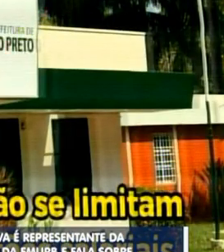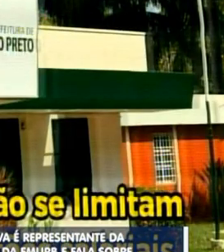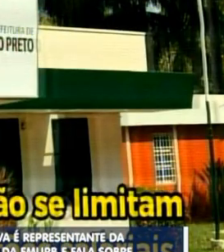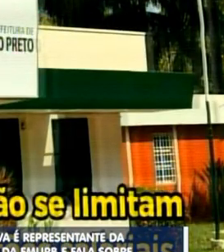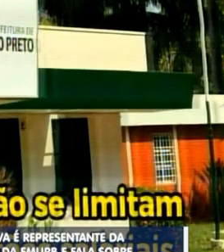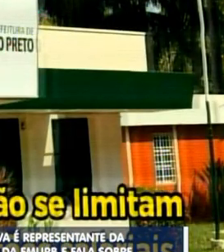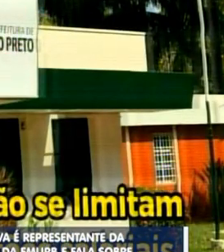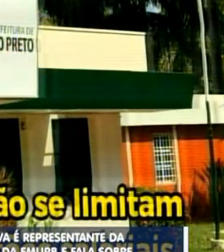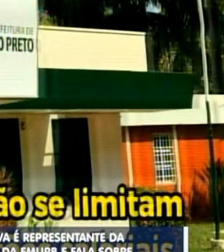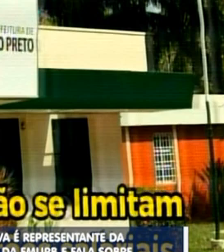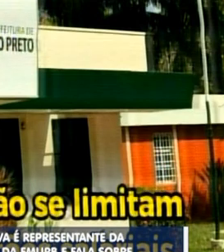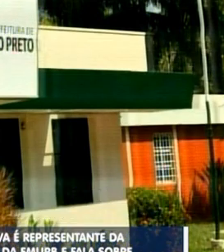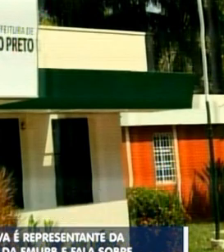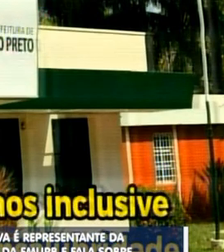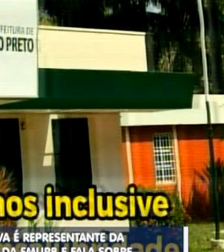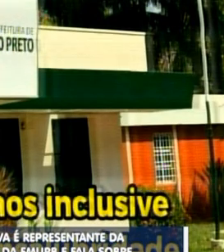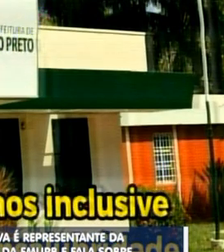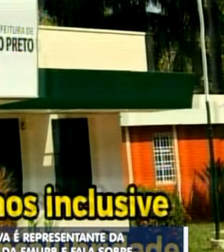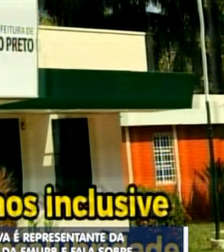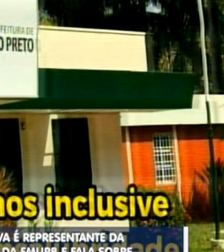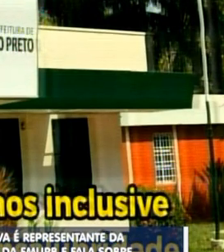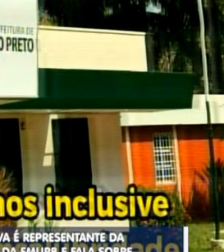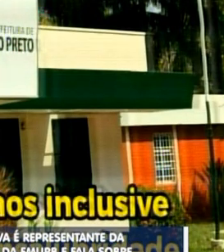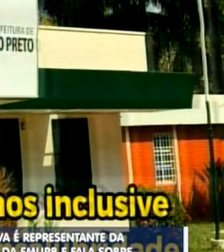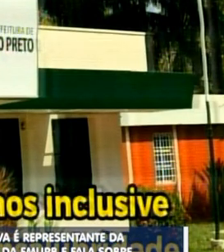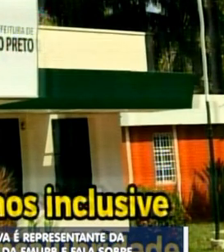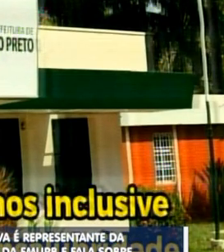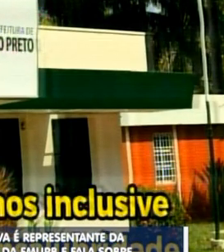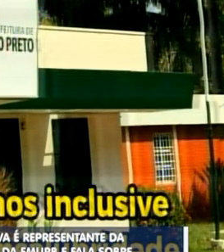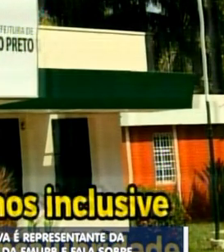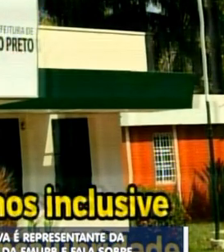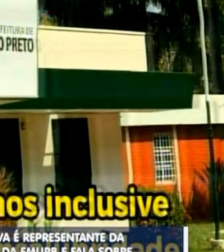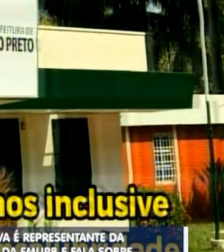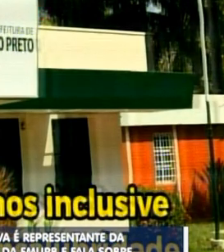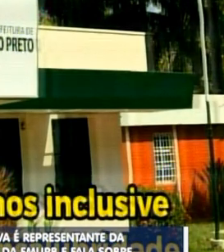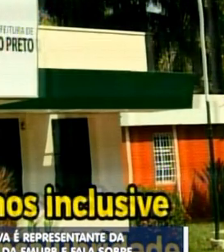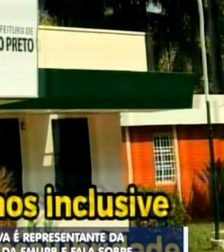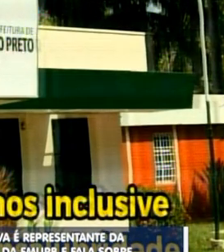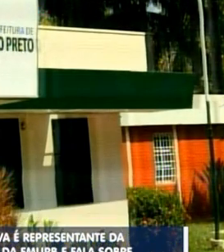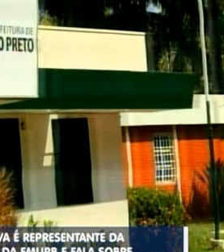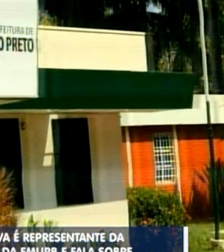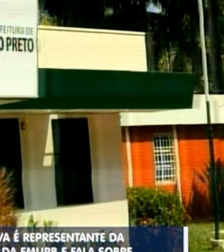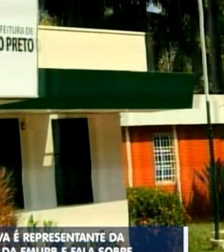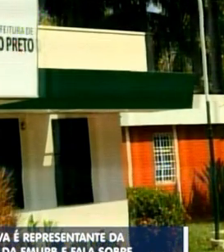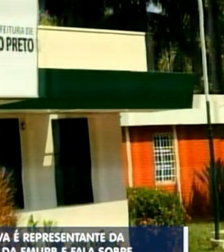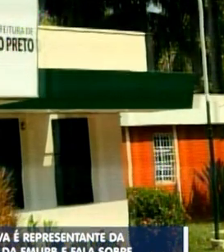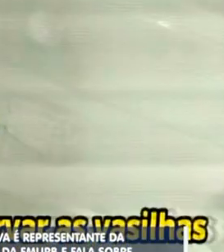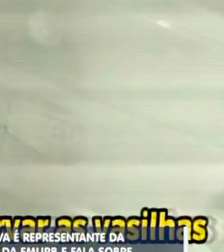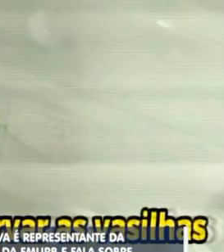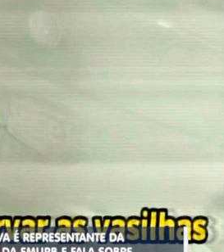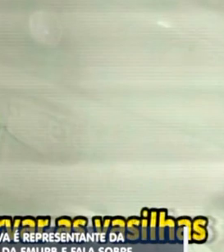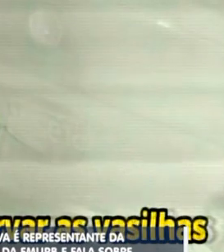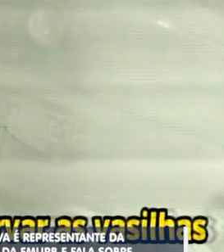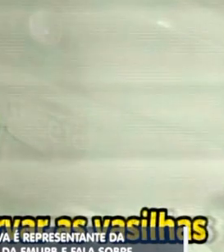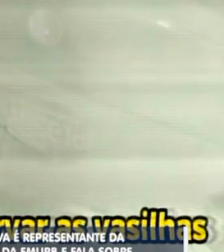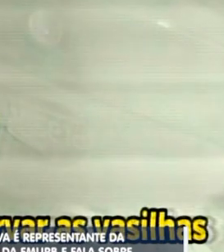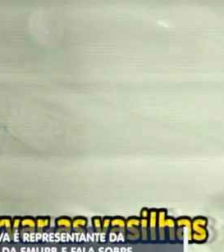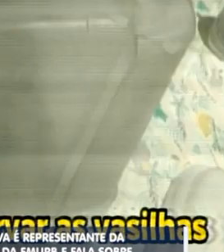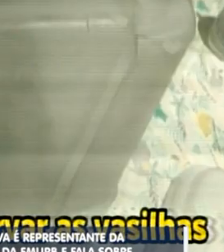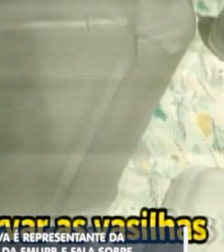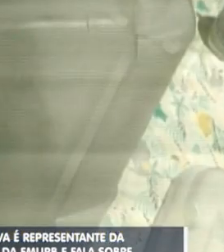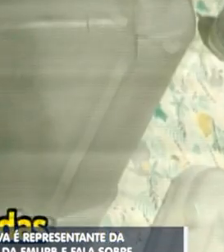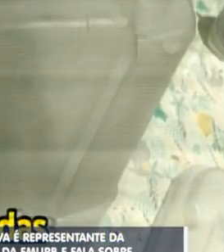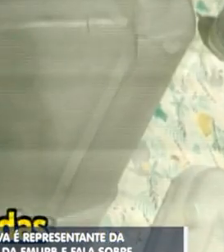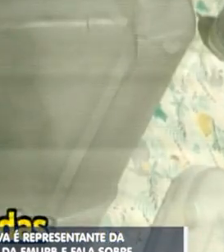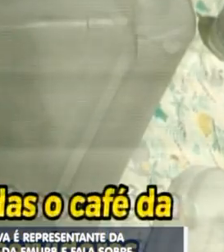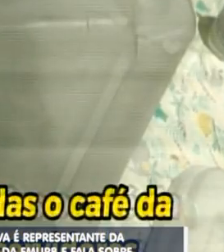apenas a questões salariais, onde registramos inclusive problemas de insalubridade. Vocês podem observar as